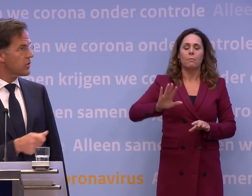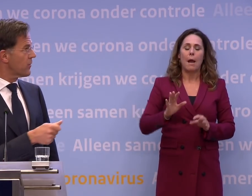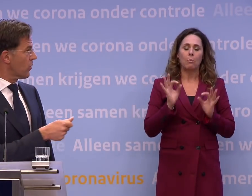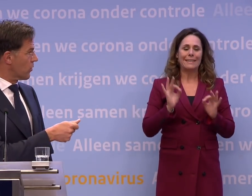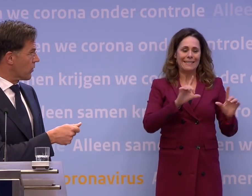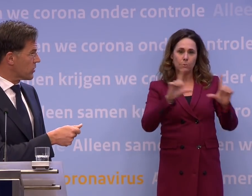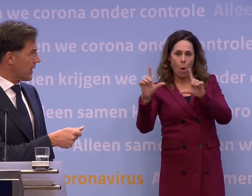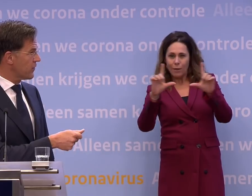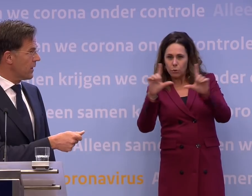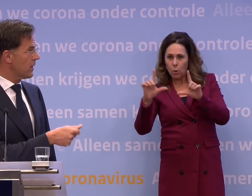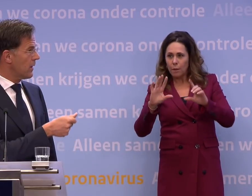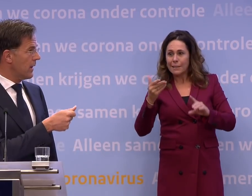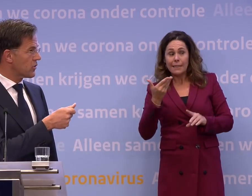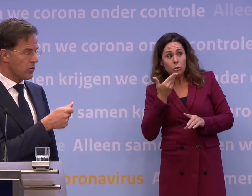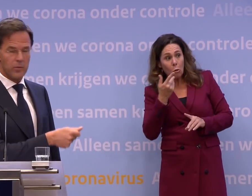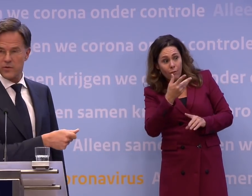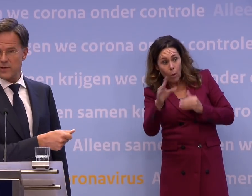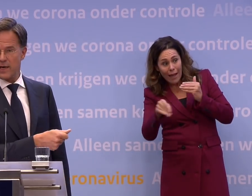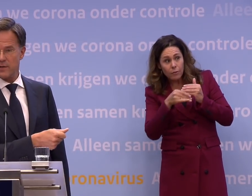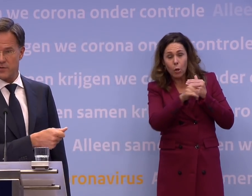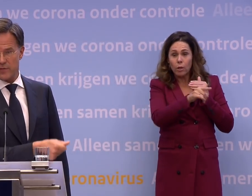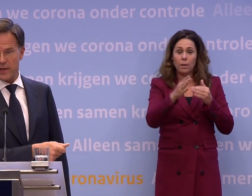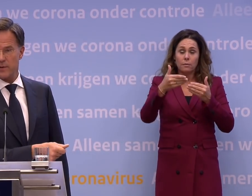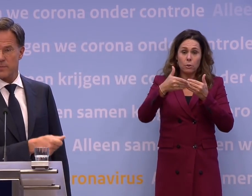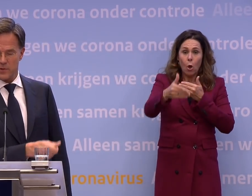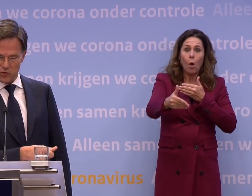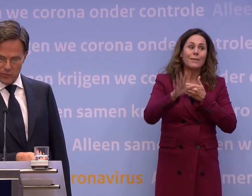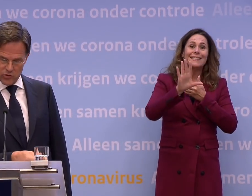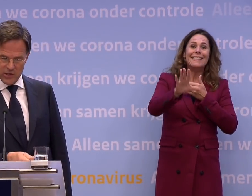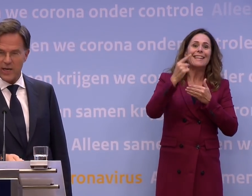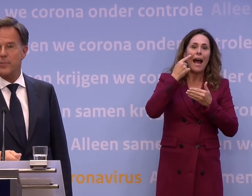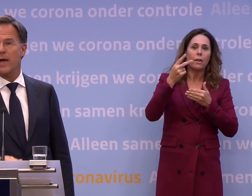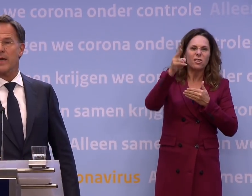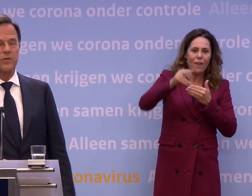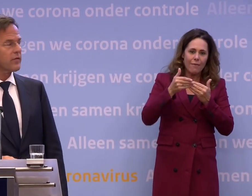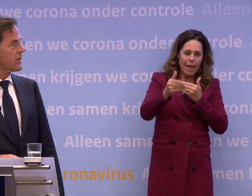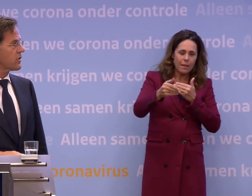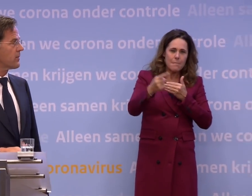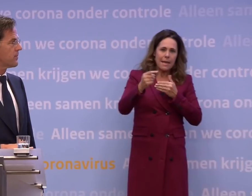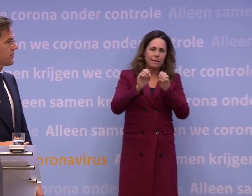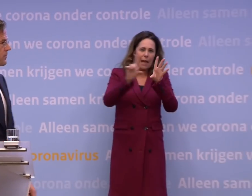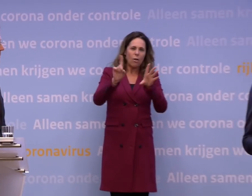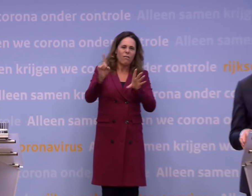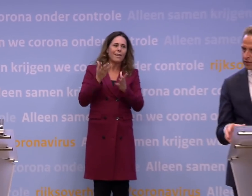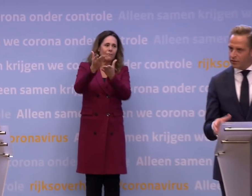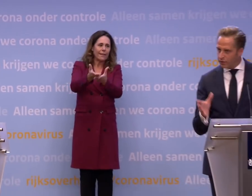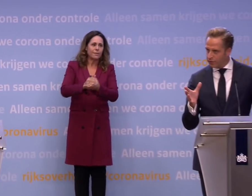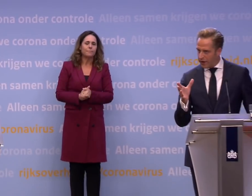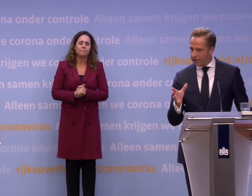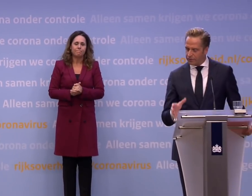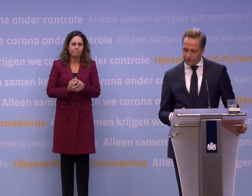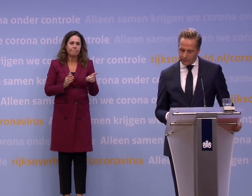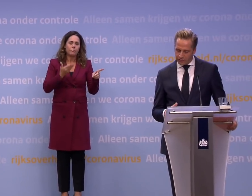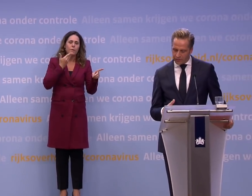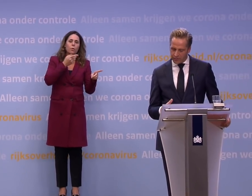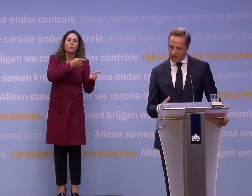en misschien wil Hugo Jong nog iets op aanvullen, dus de komende tien dagen, twee weken, dan zullen we natuurlijk steeds scherper krijgen wat de effecten zijn. Ja, dat is eigenlijk zo, de